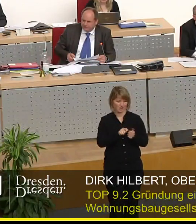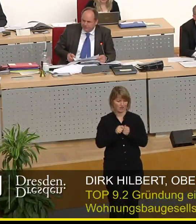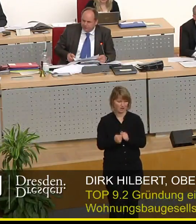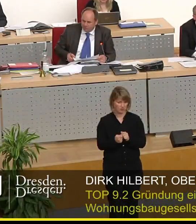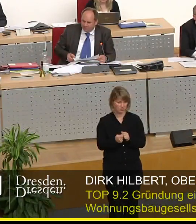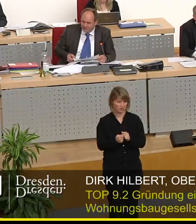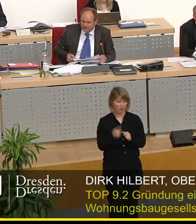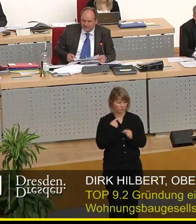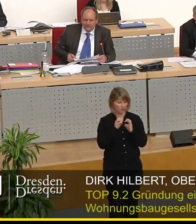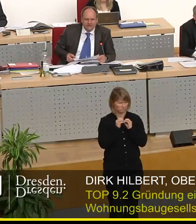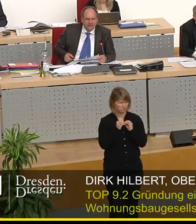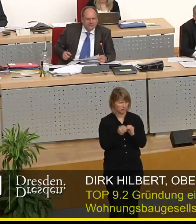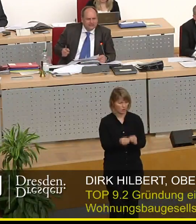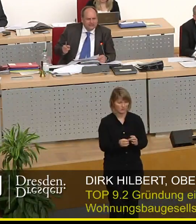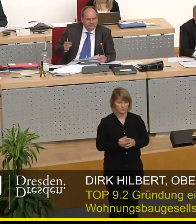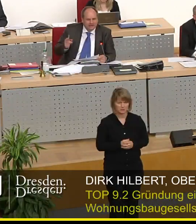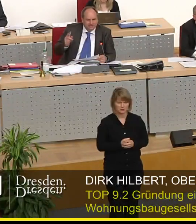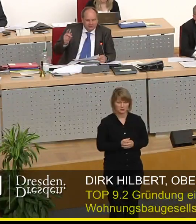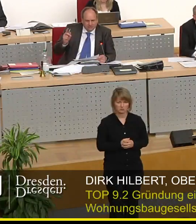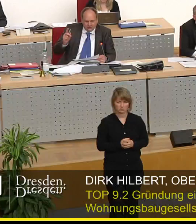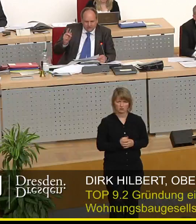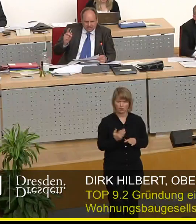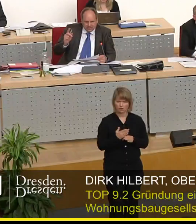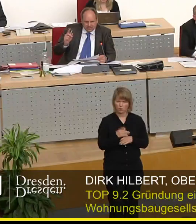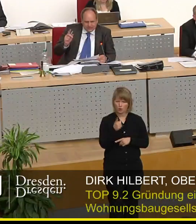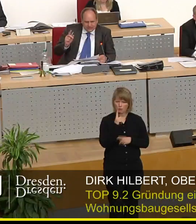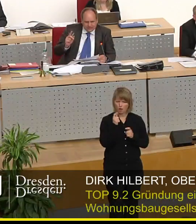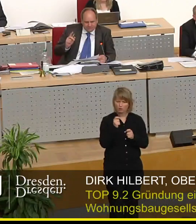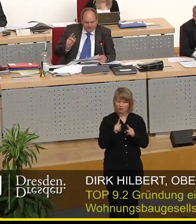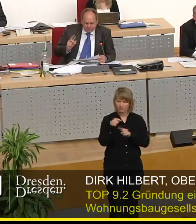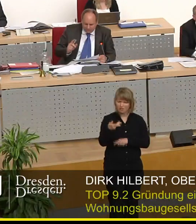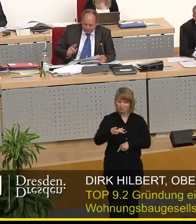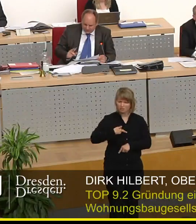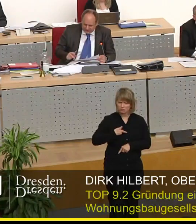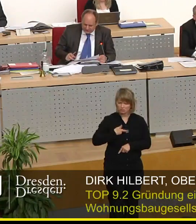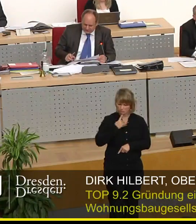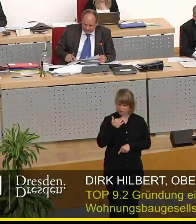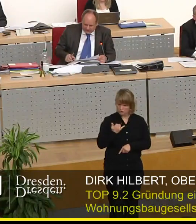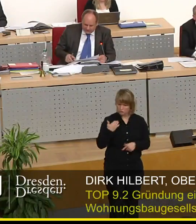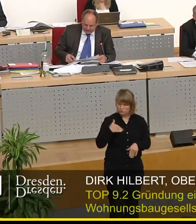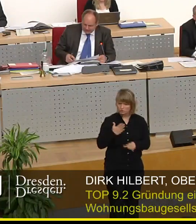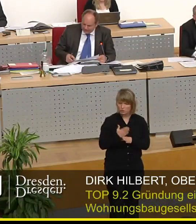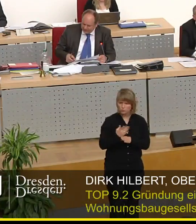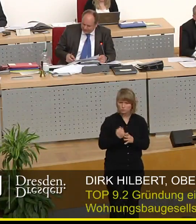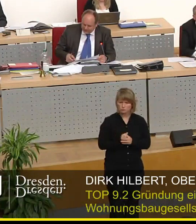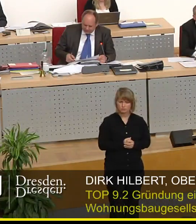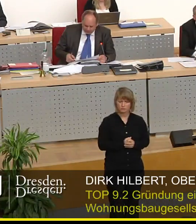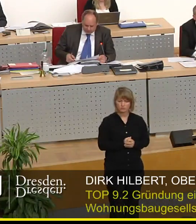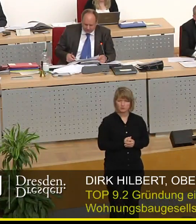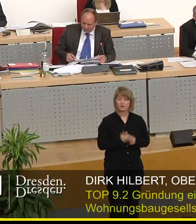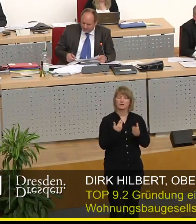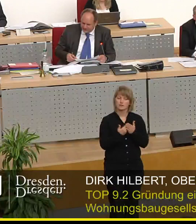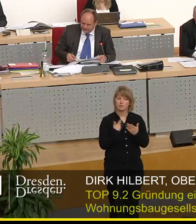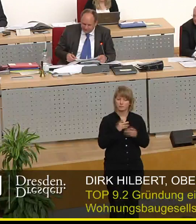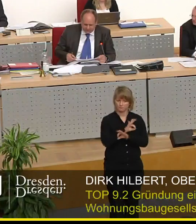relativ kompliziert deswegen deswegen würde ich ihnen einen